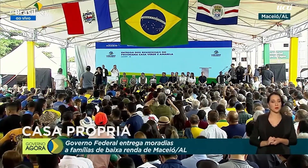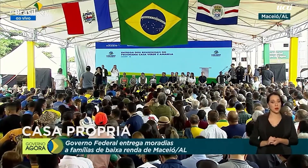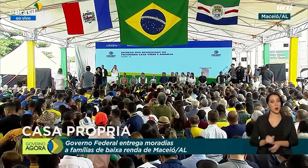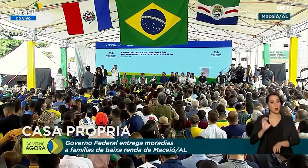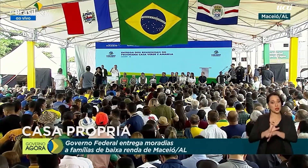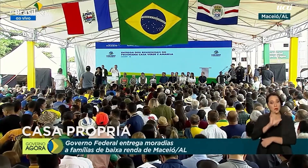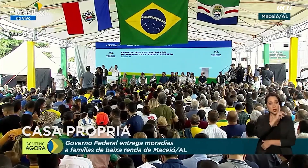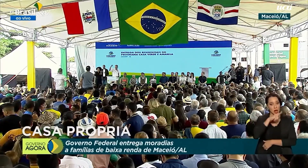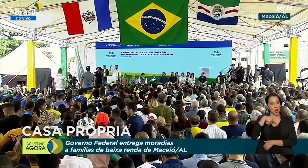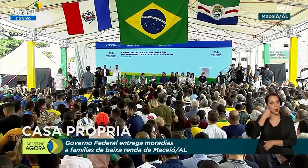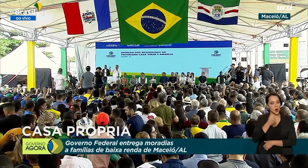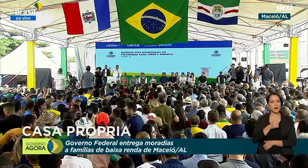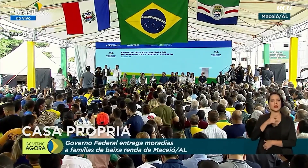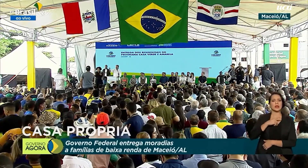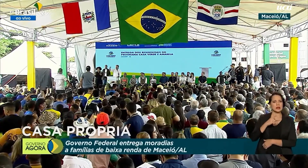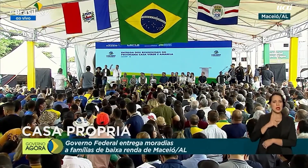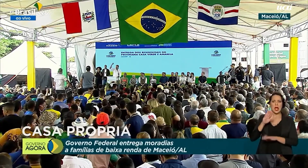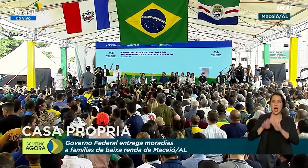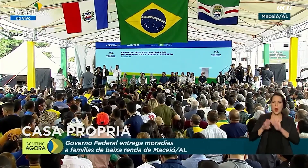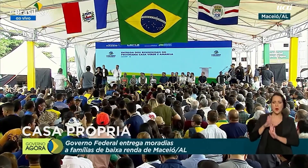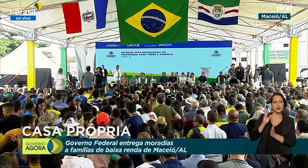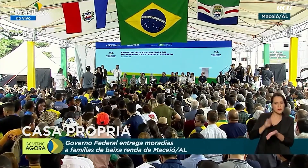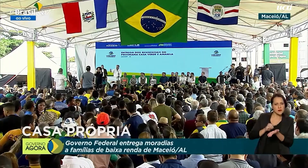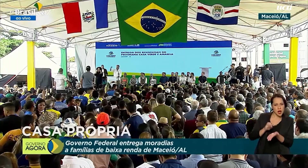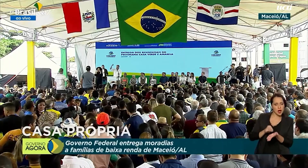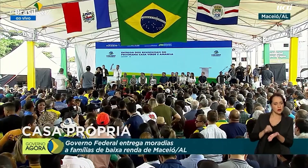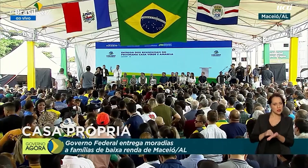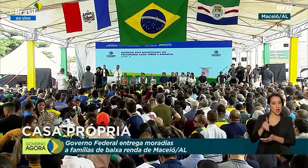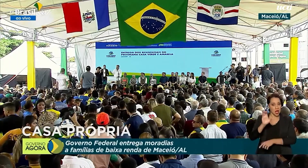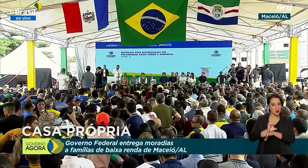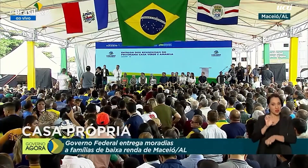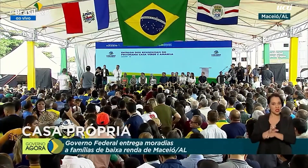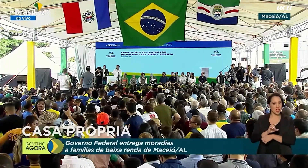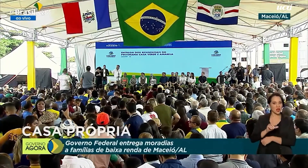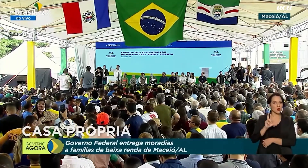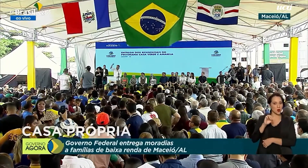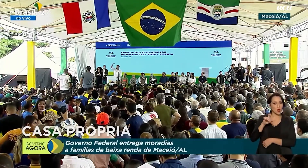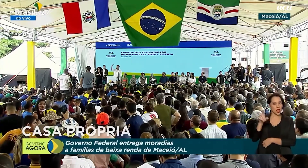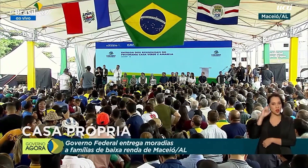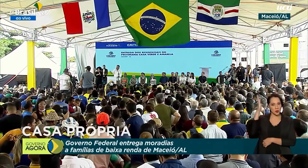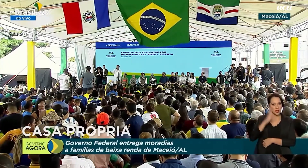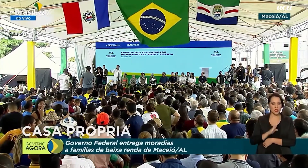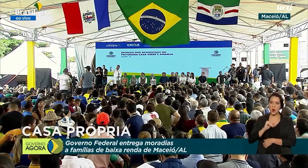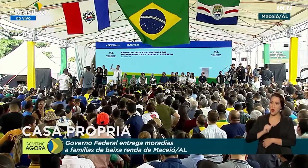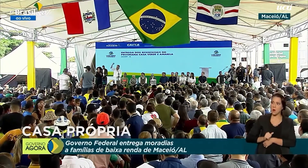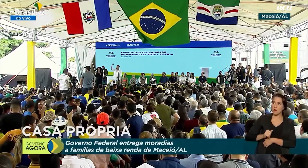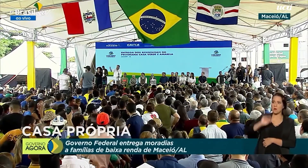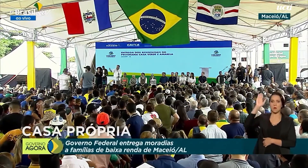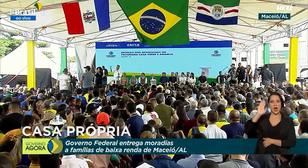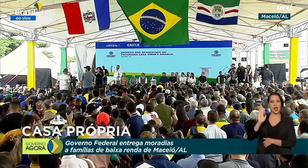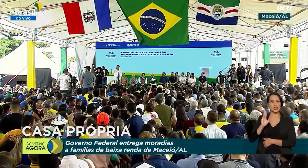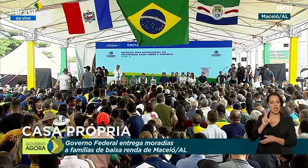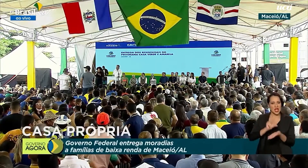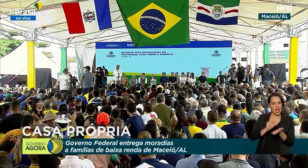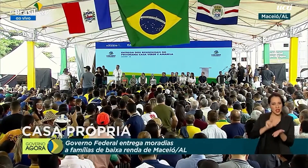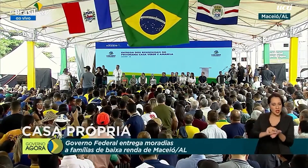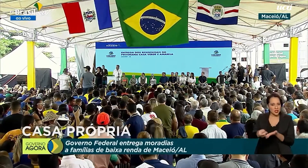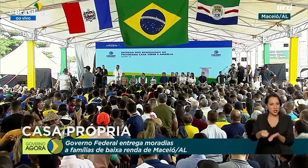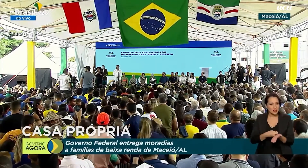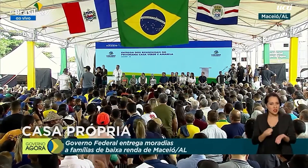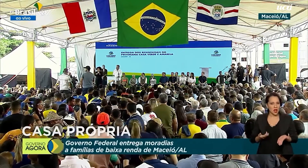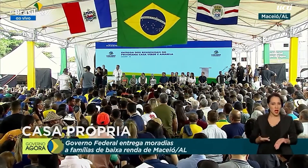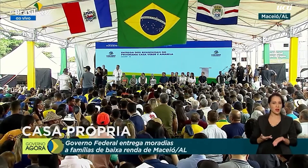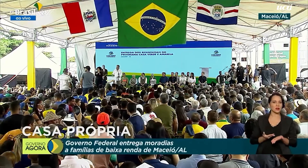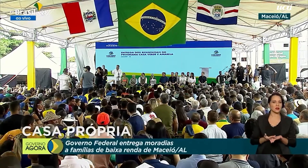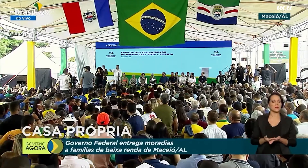Alagoas tem déficit, é um estado onde o renda Brasil supera as carteiras assinadas